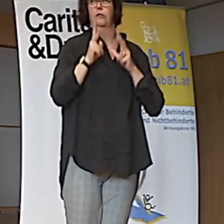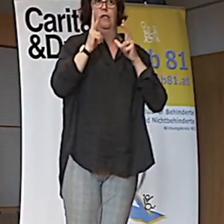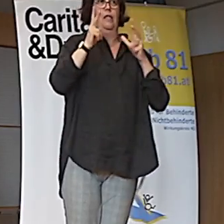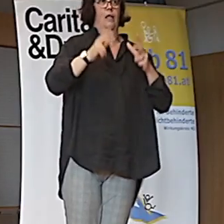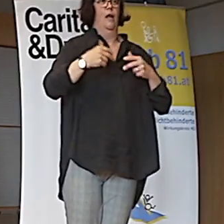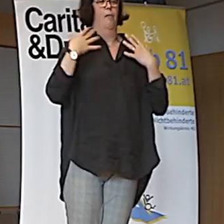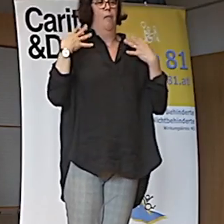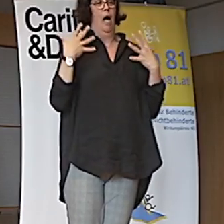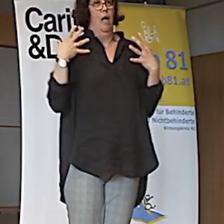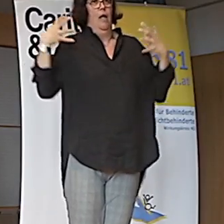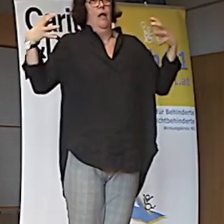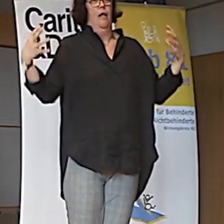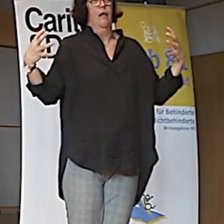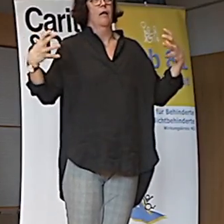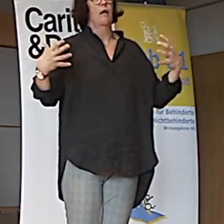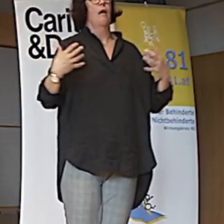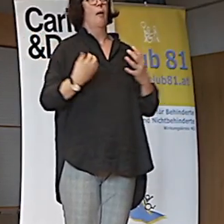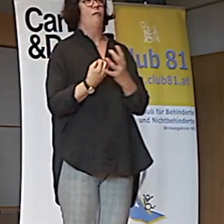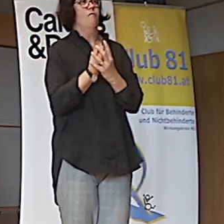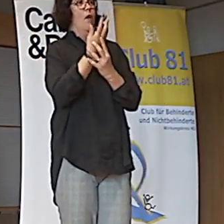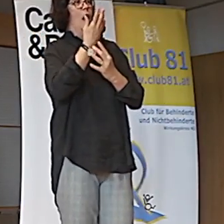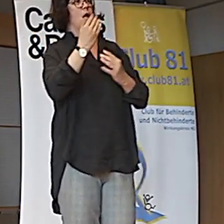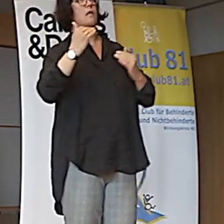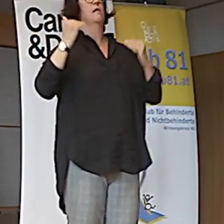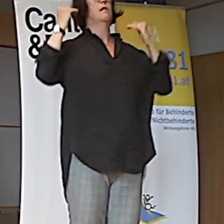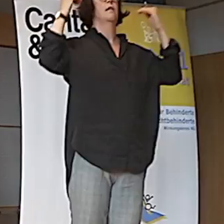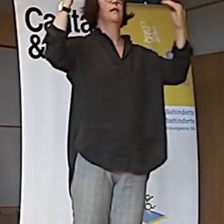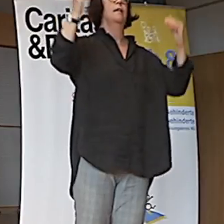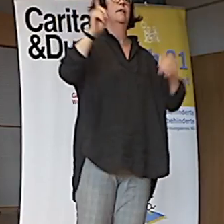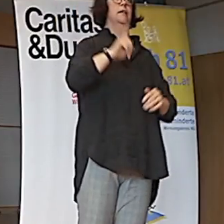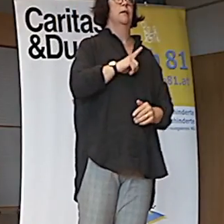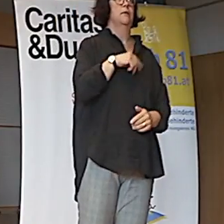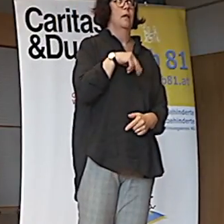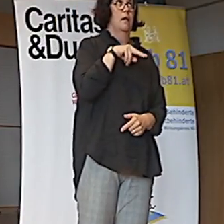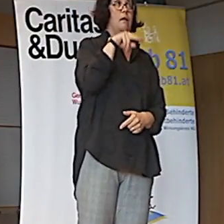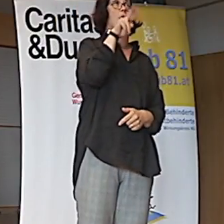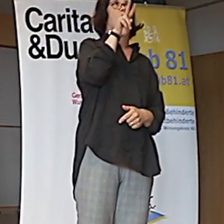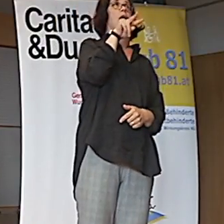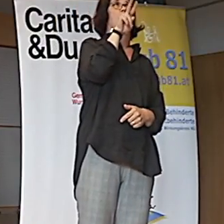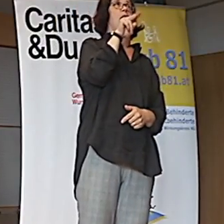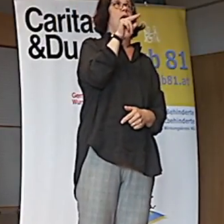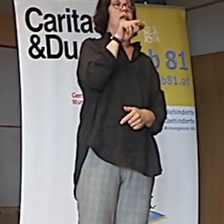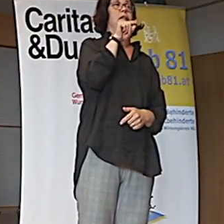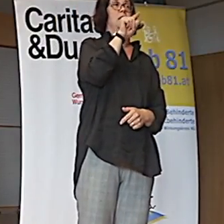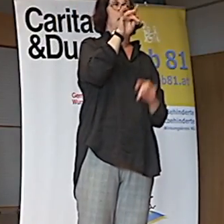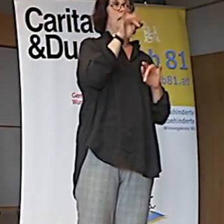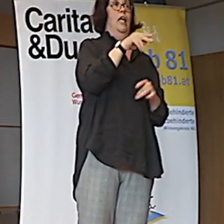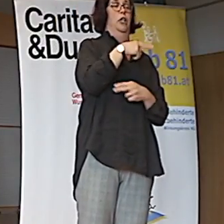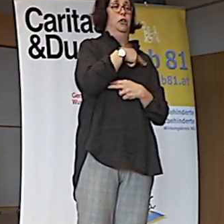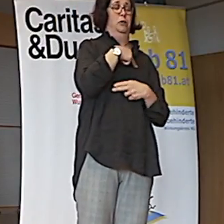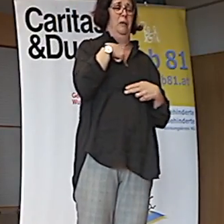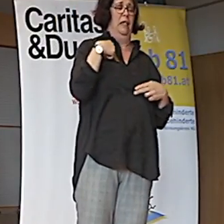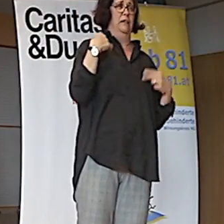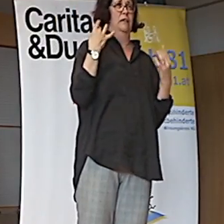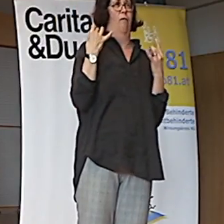Schultern wie ein Prater. Er wächst ein paar Zentimeter. Und du siehst. Dein Schmerz. Die Wut.